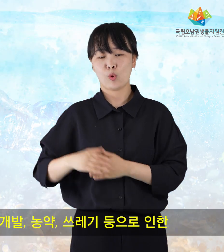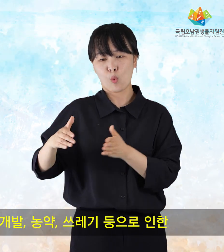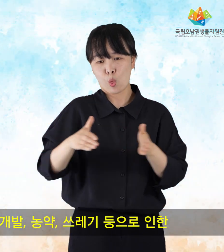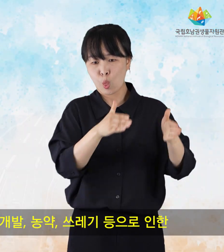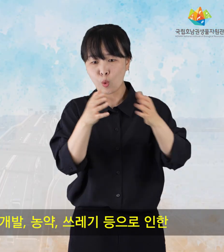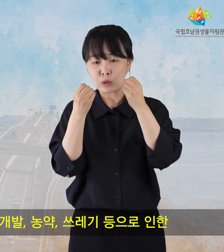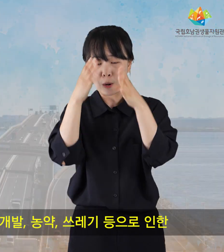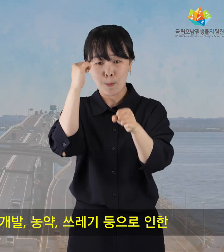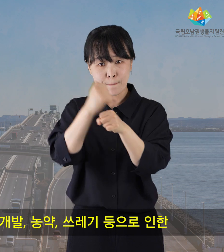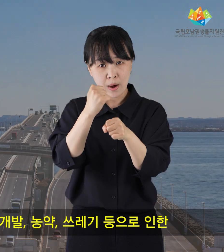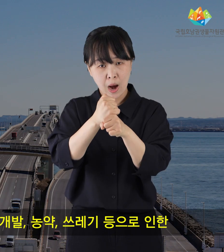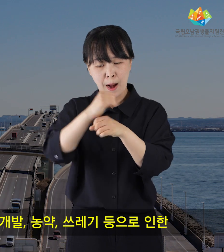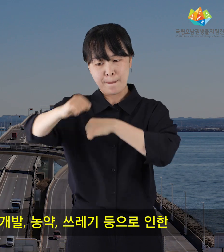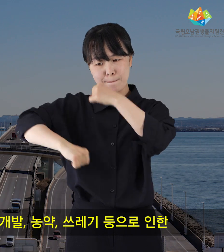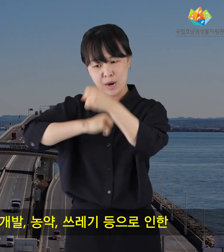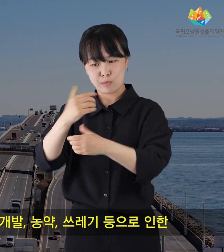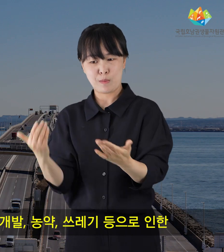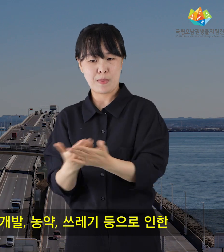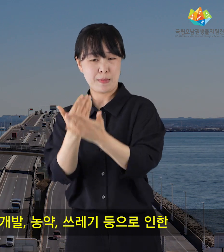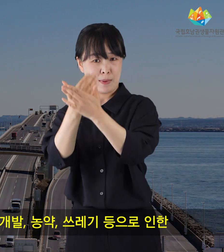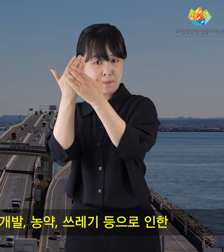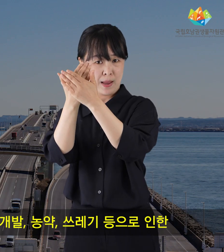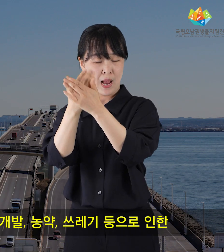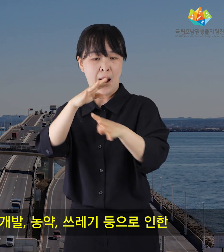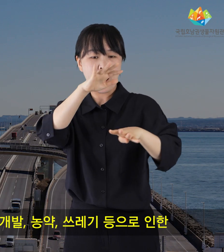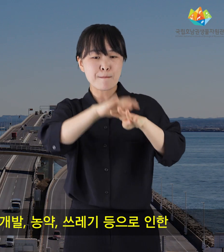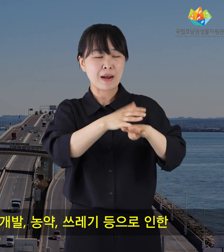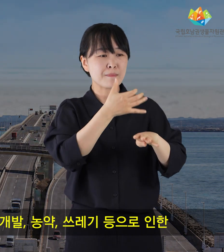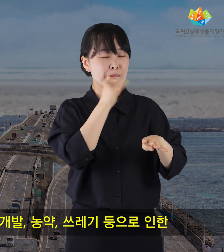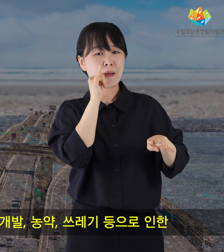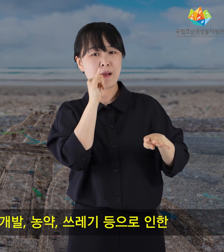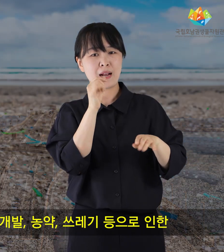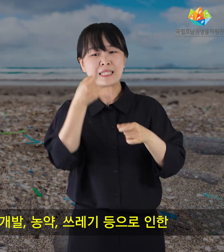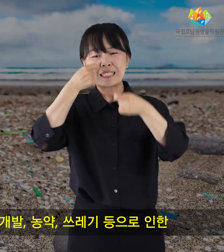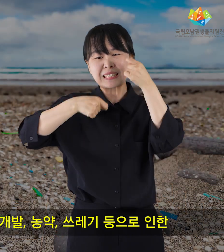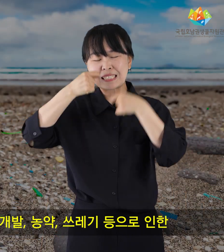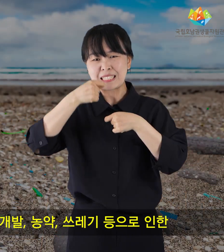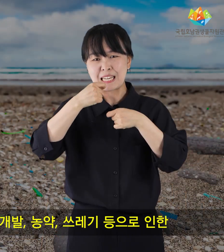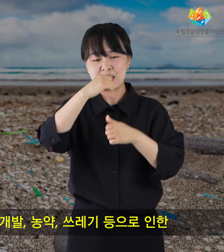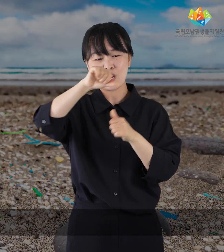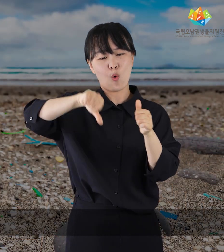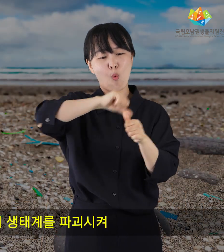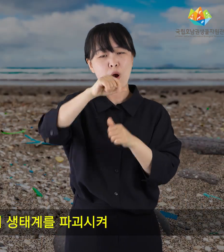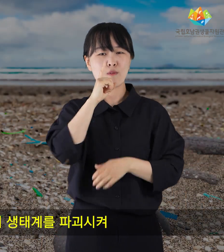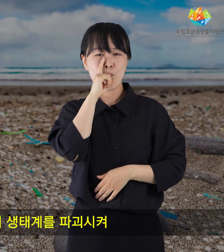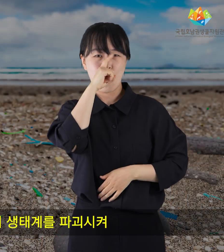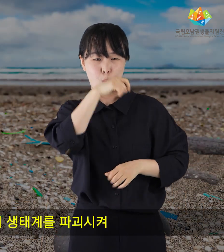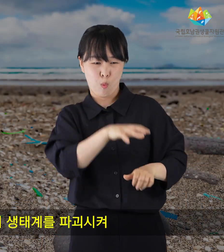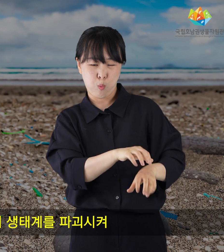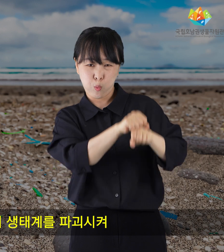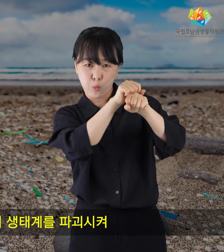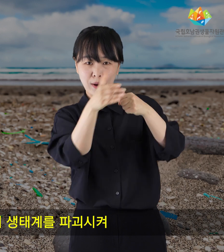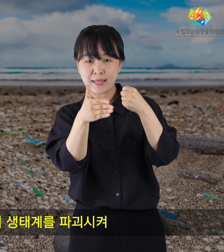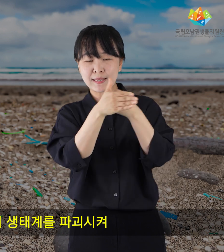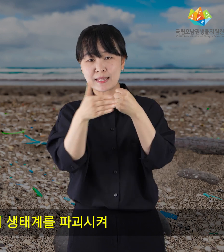도로건설 등 무분별한 개발, 농약, 쓰레기 등으로 인한 환경오염이 생태계를